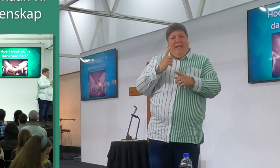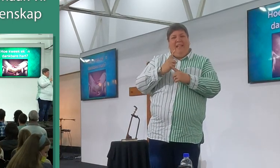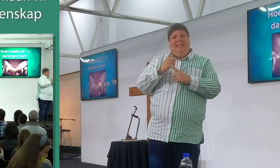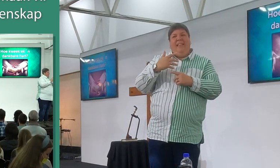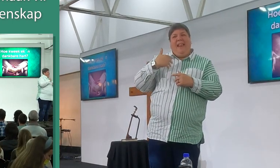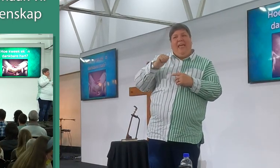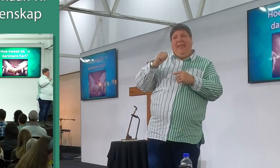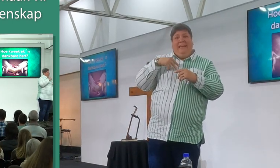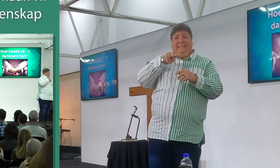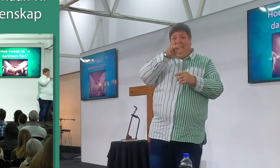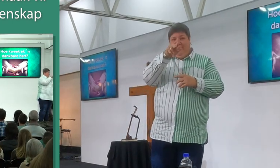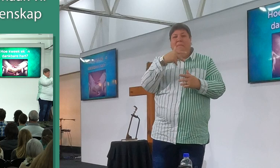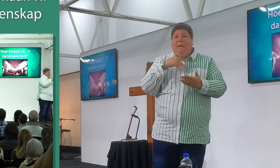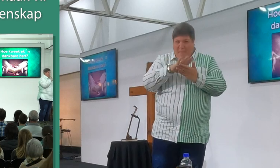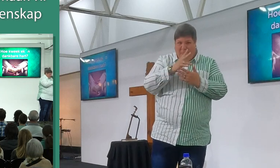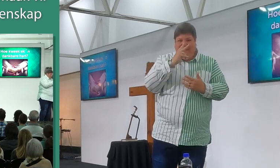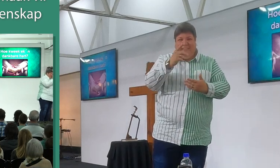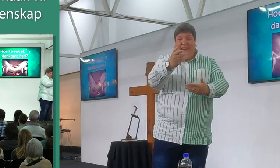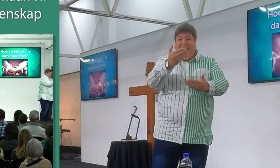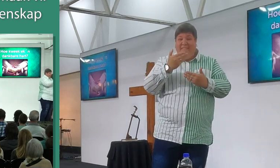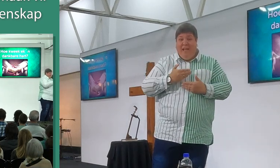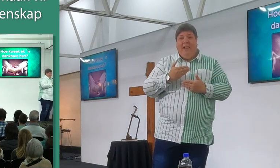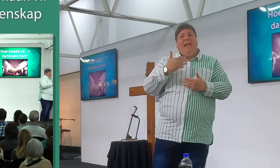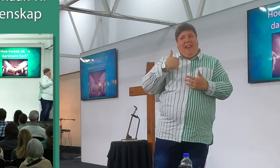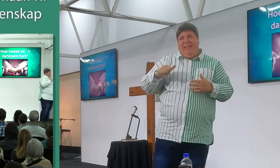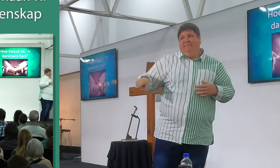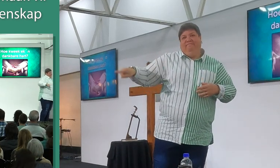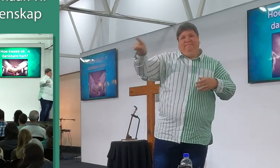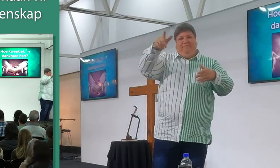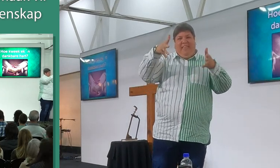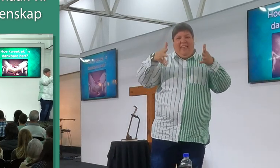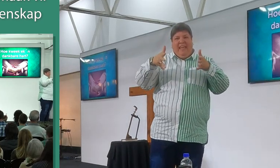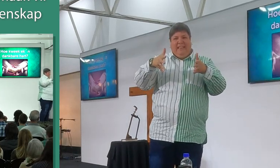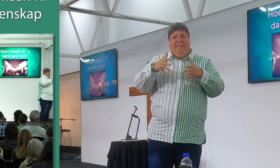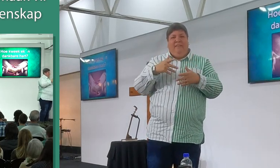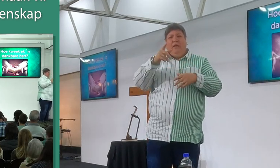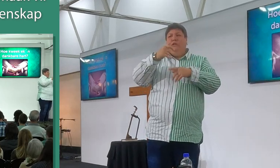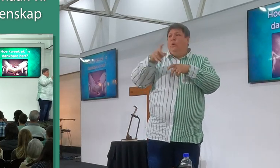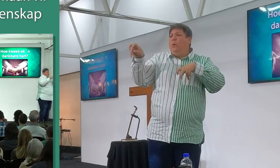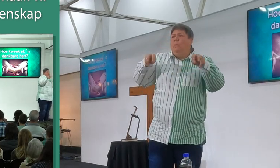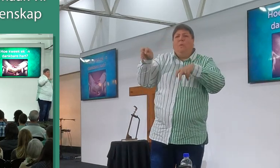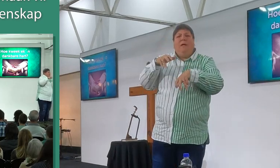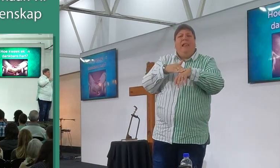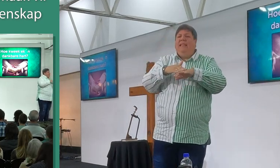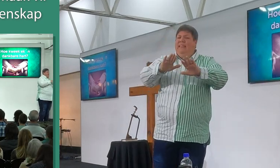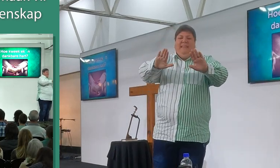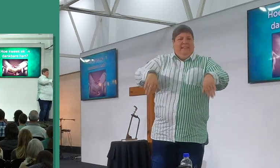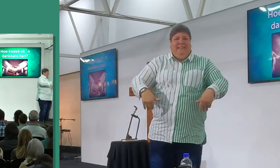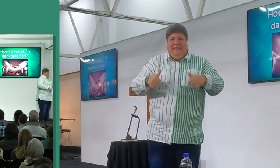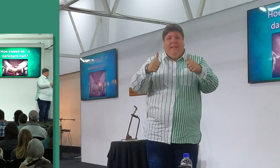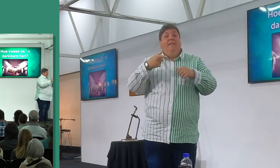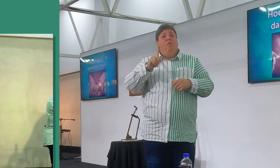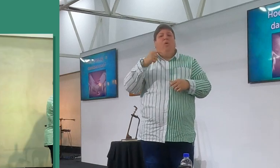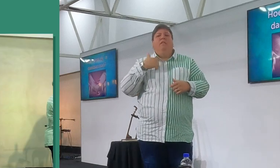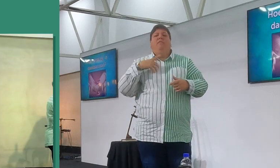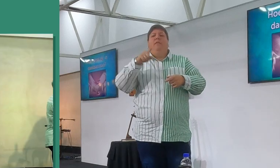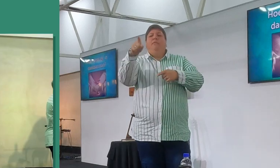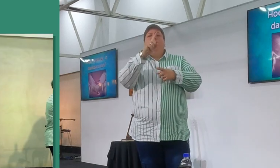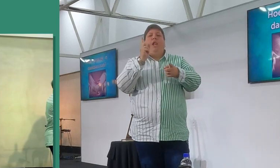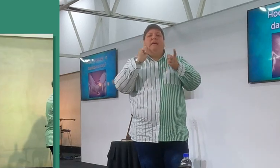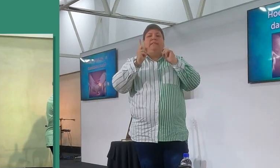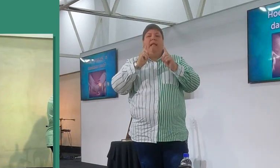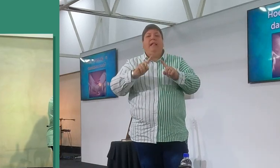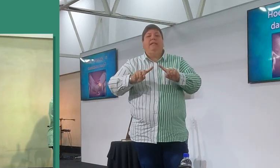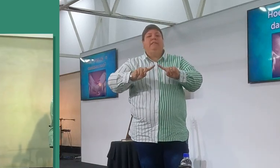om hulle te sien. Weer eens welkom, dis lekker om jou hier te heef vir oogend, as jy laat ingekom het. Vir oogend wil ek met jou gesel soor hoe